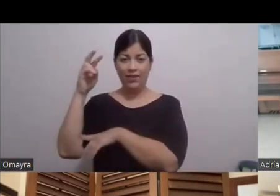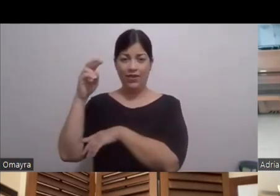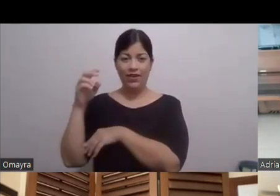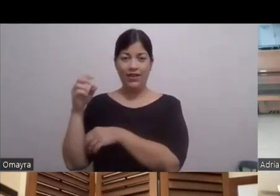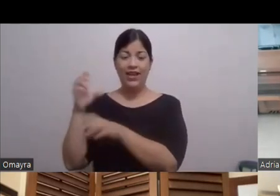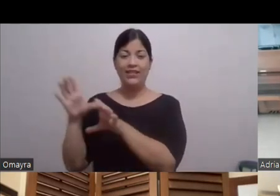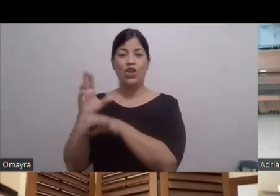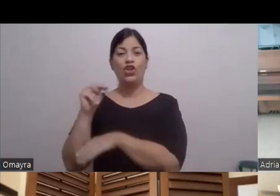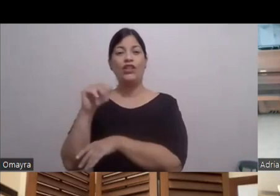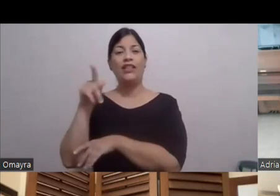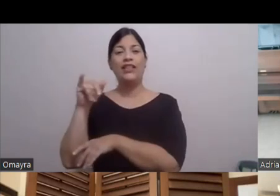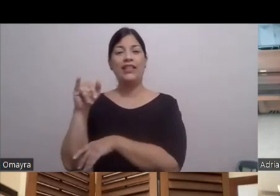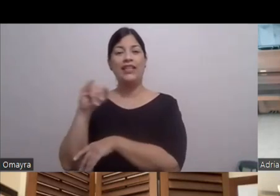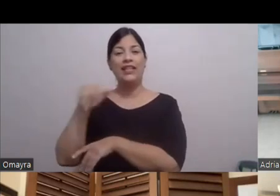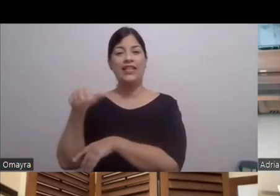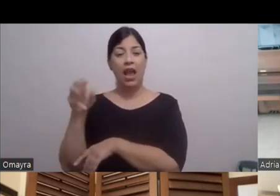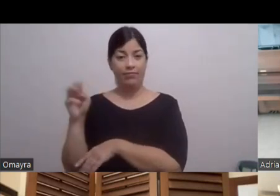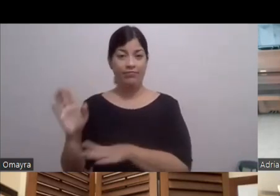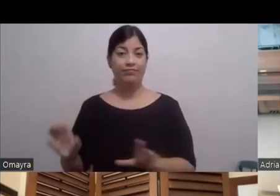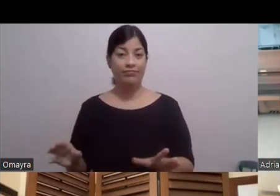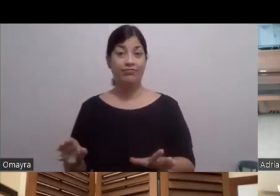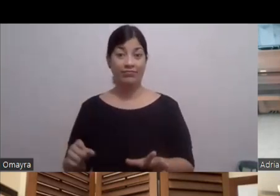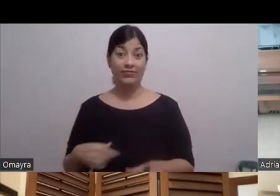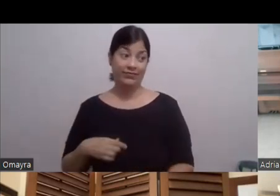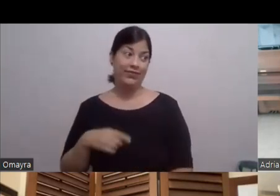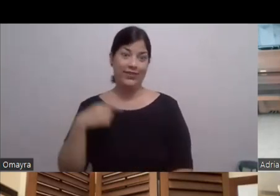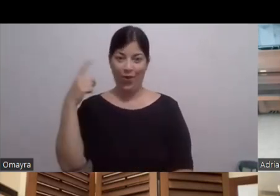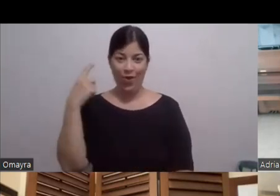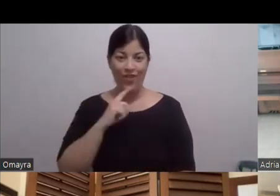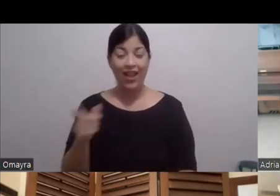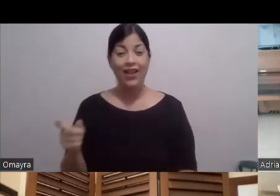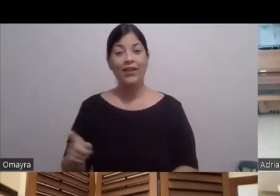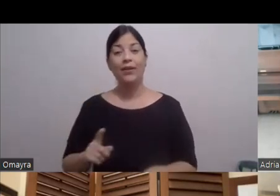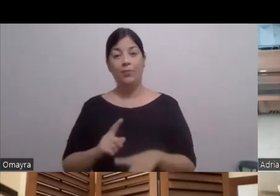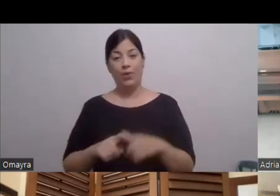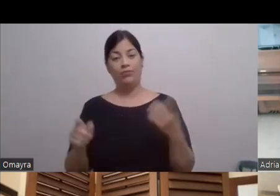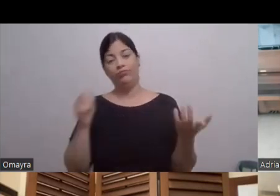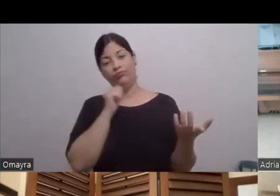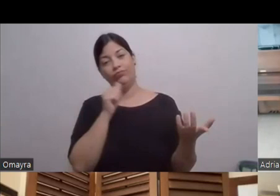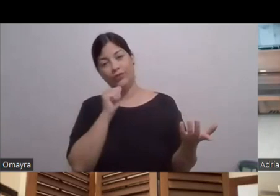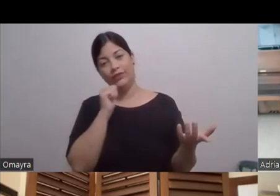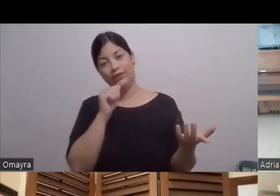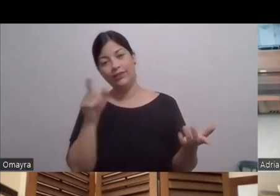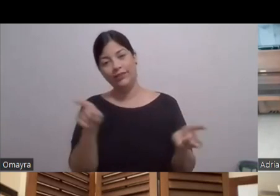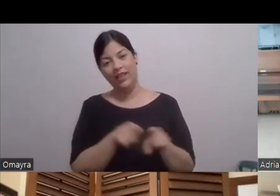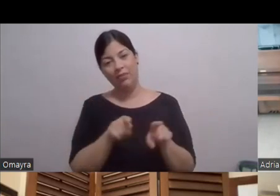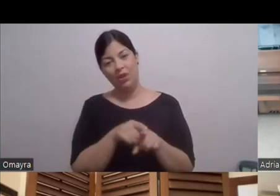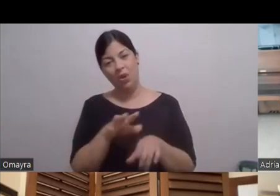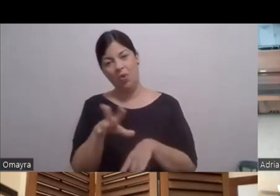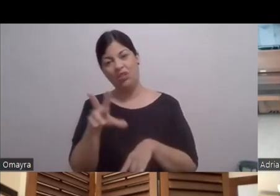Muy Muy Muy loco ¿No? Me la conocí aquí Pero también es una niñita Le digo como 30 años O sea Que jamás